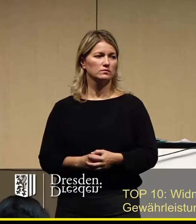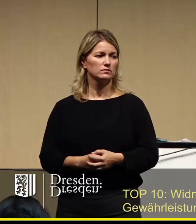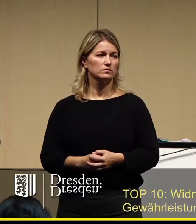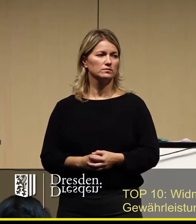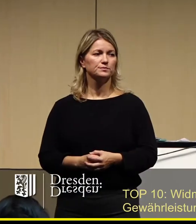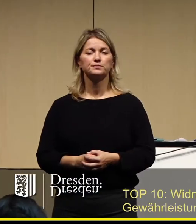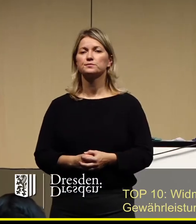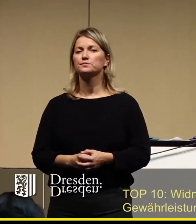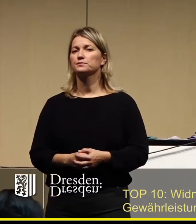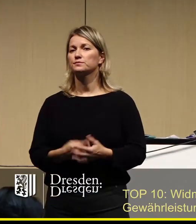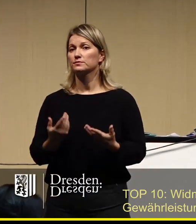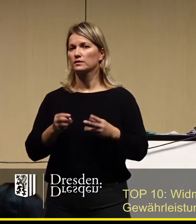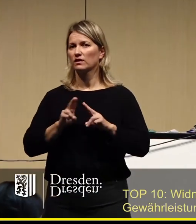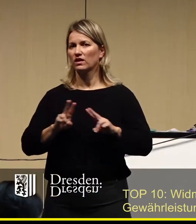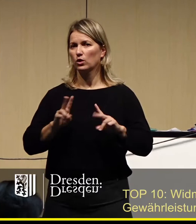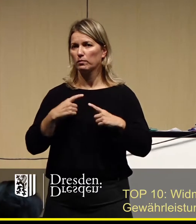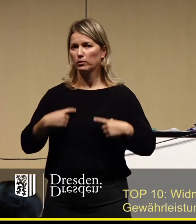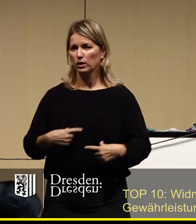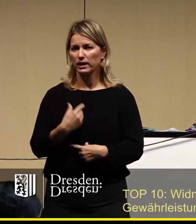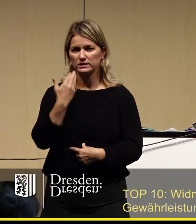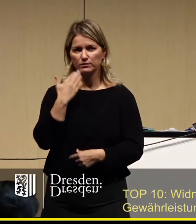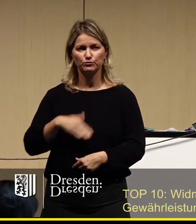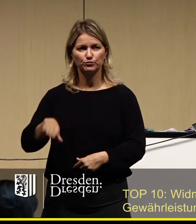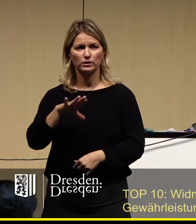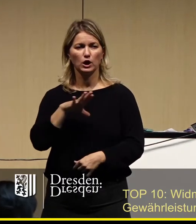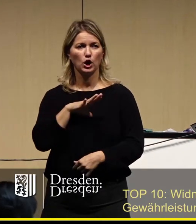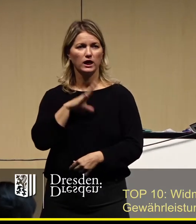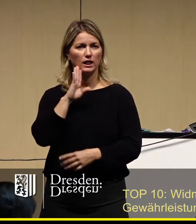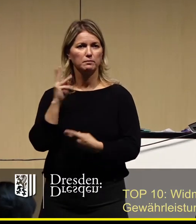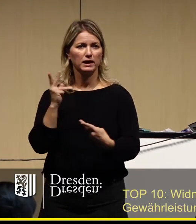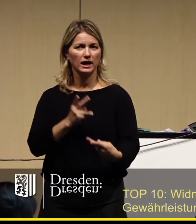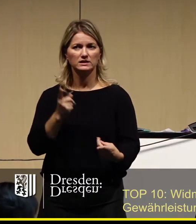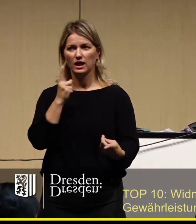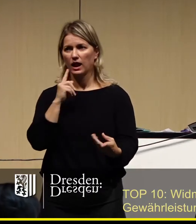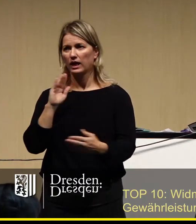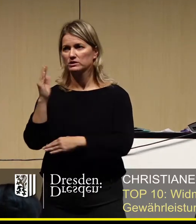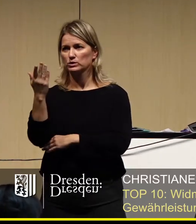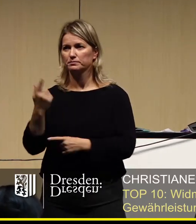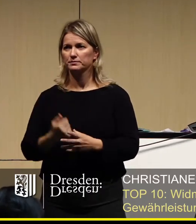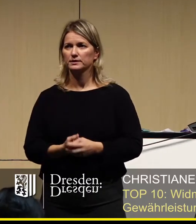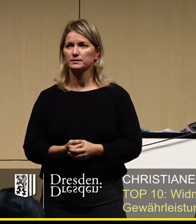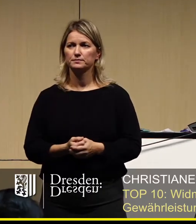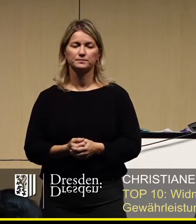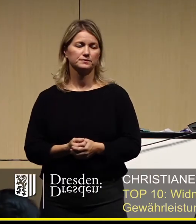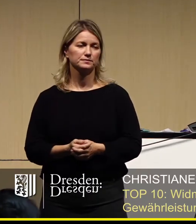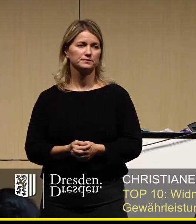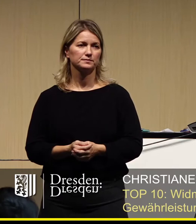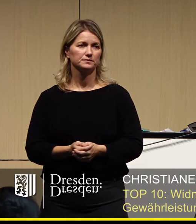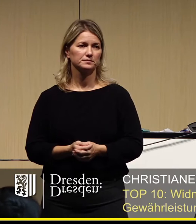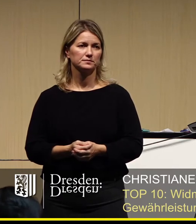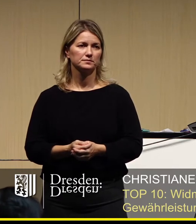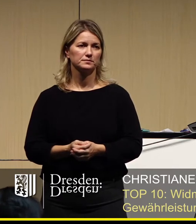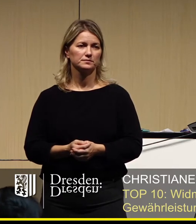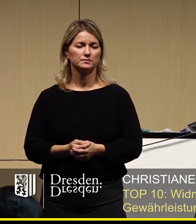Sehr geehrter Herr Oberbürgermeister, liebe Kolleginnen und Kollegen, liebe Gäste im Livestream. Ich finde es gut,